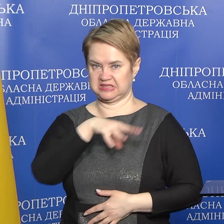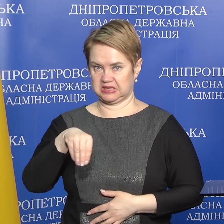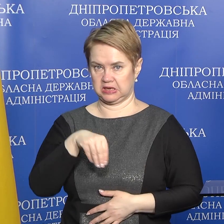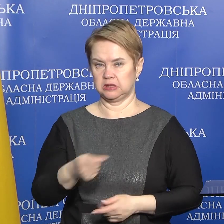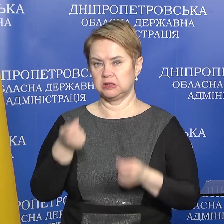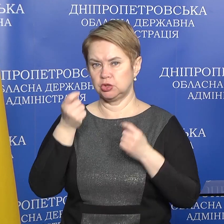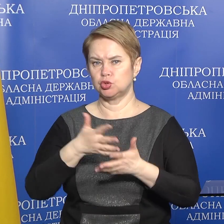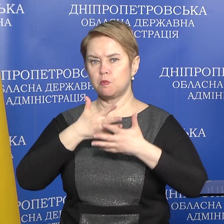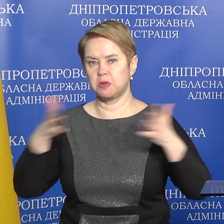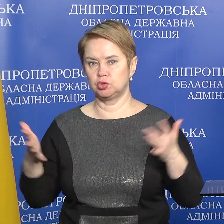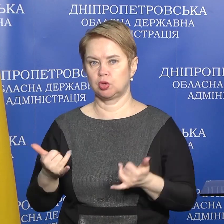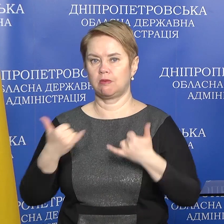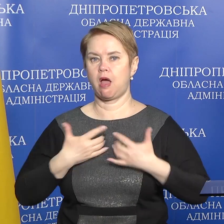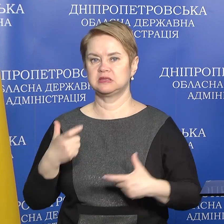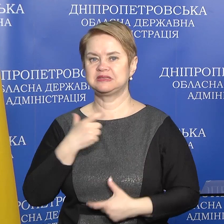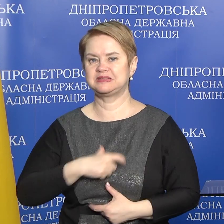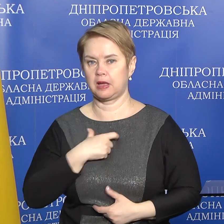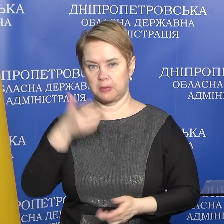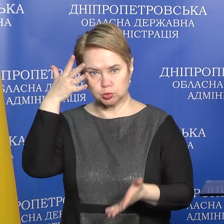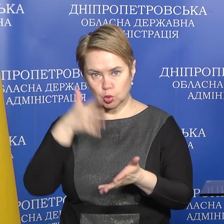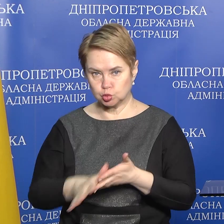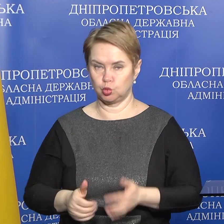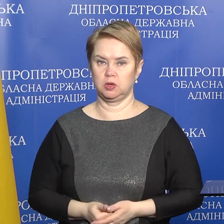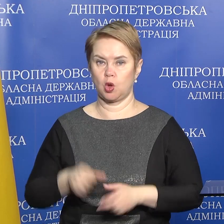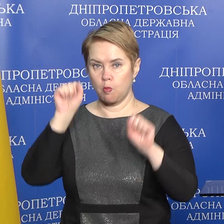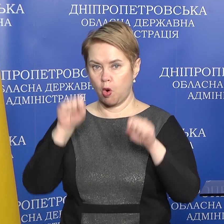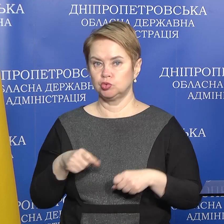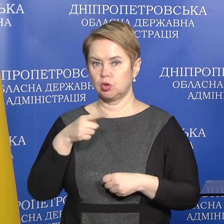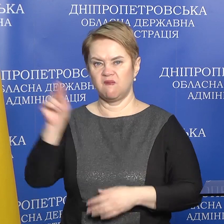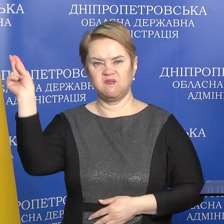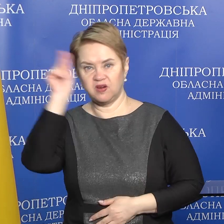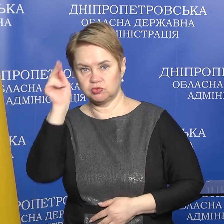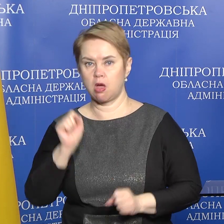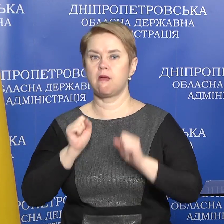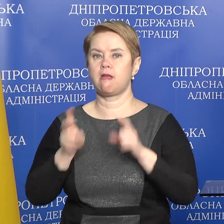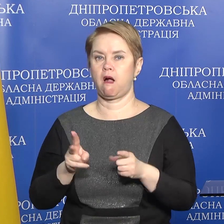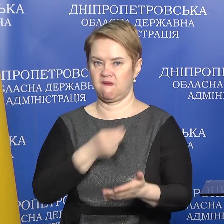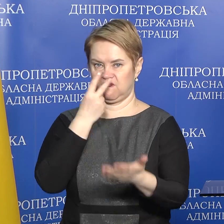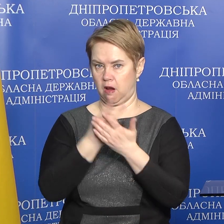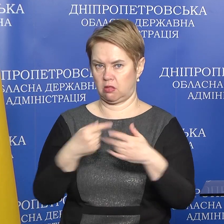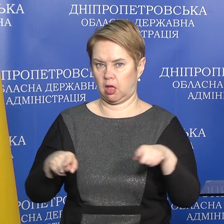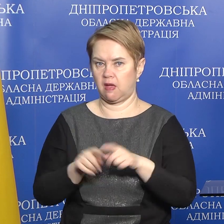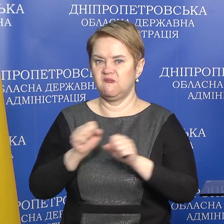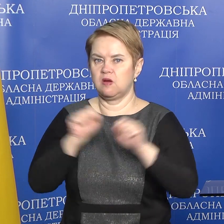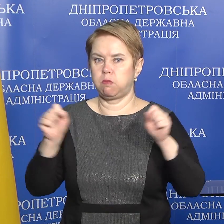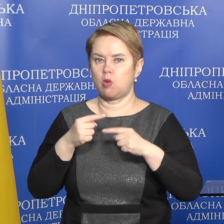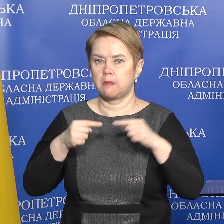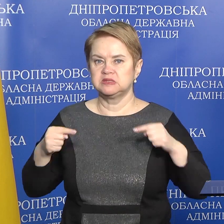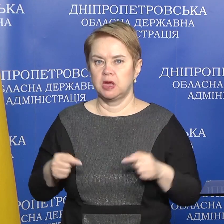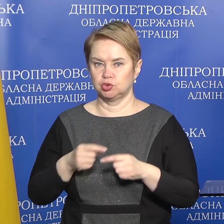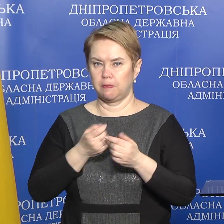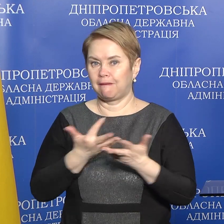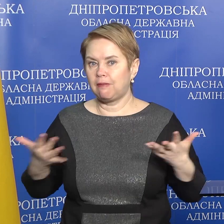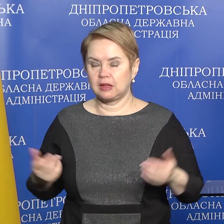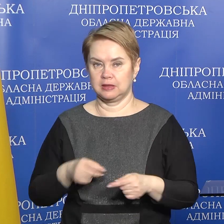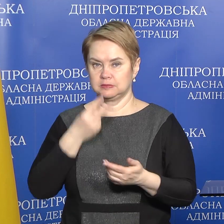трішечки більше для себе зрозуміти, можливо вивчити, як саме виглядають такі вибухонебезпечні предмети.